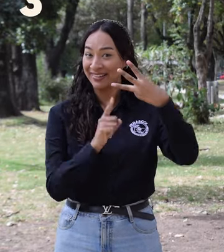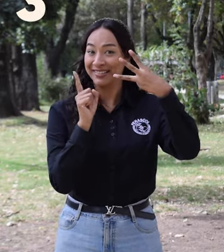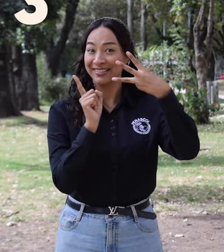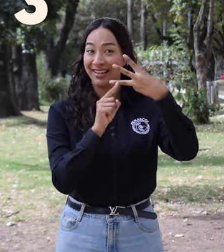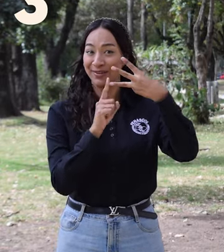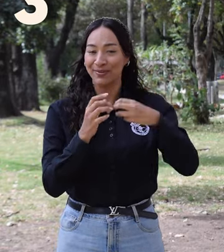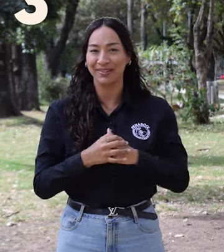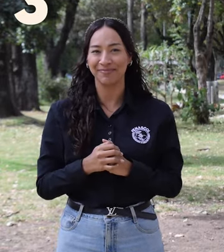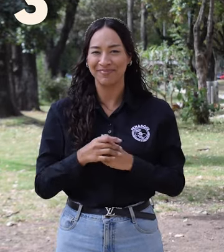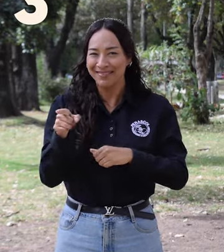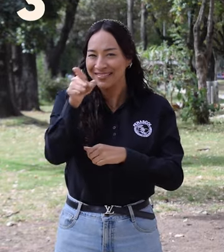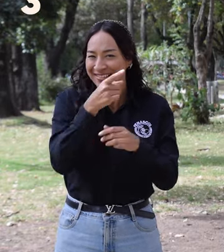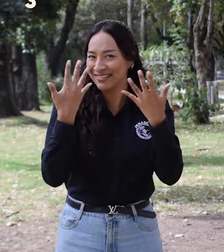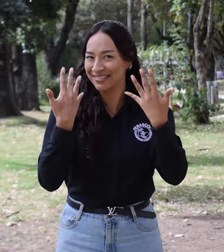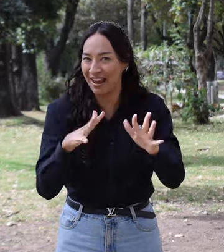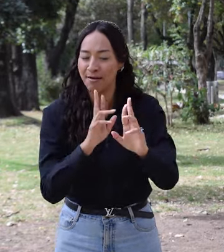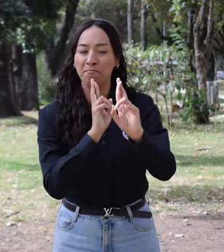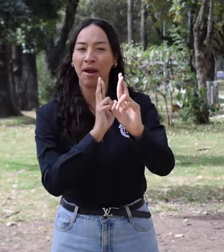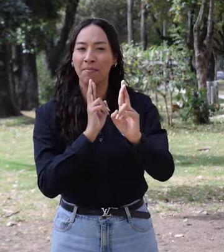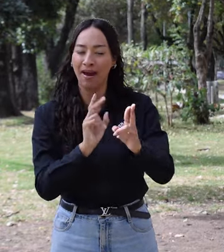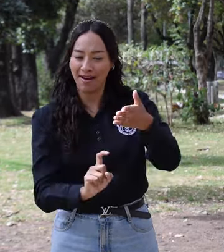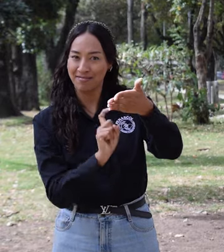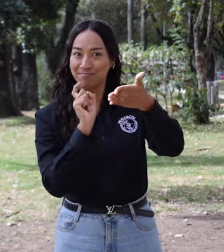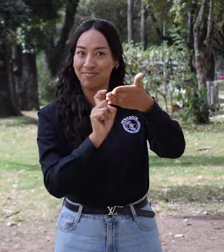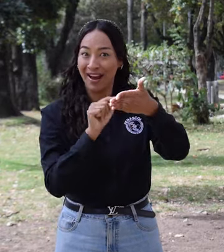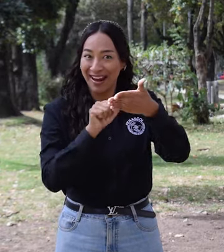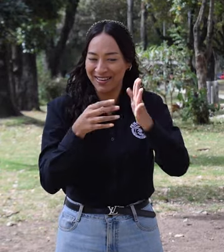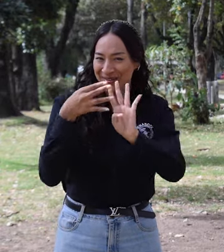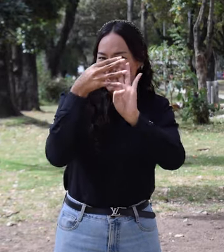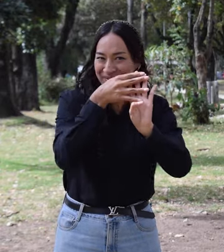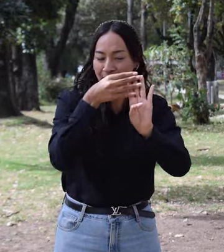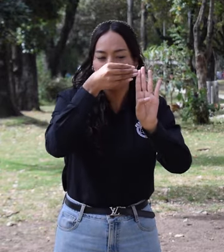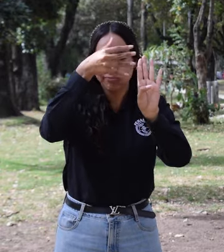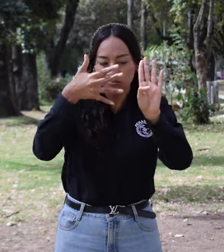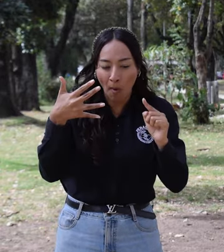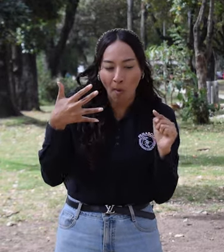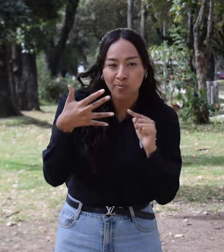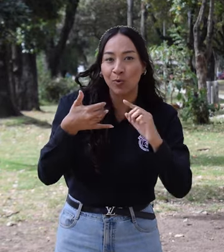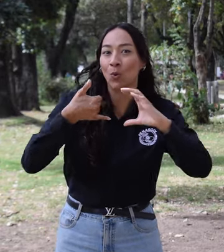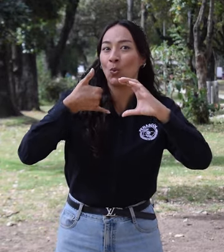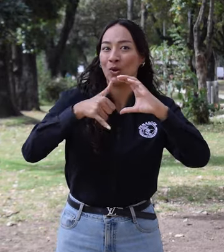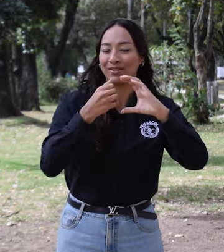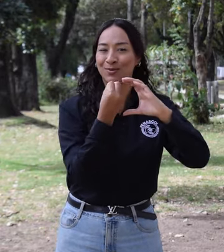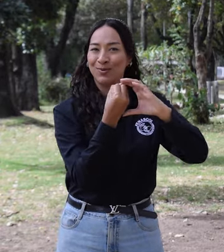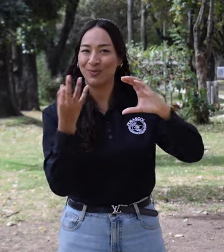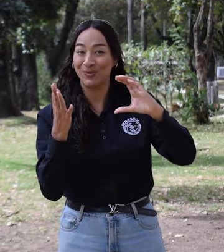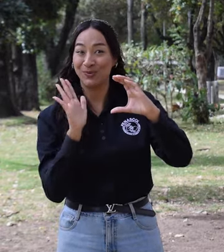3. Si alcanzaste a inscribirte, recibirás un mensaje por WhatsApp al número de celular que